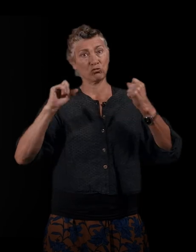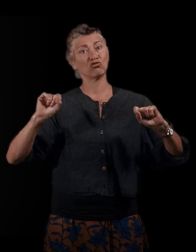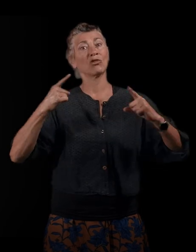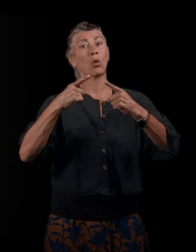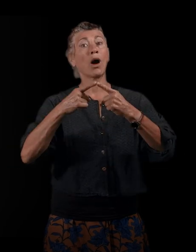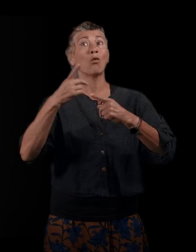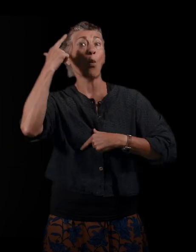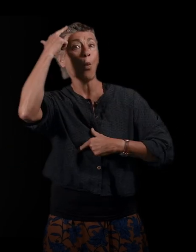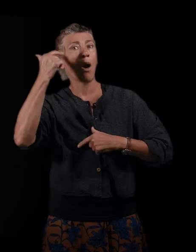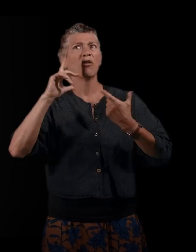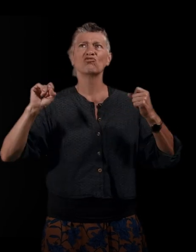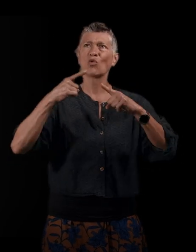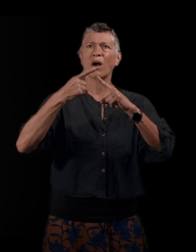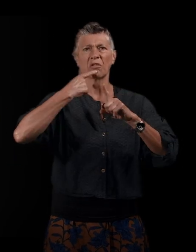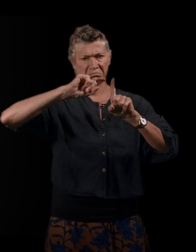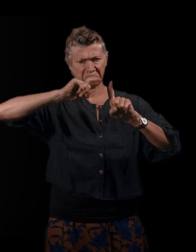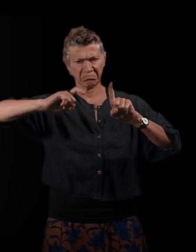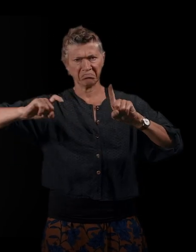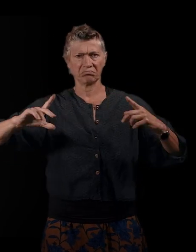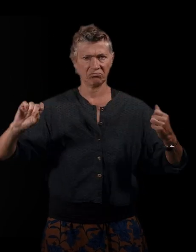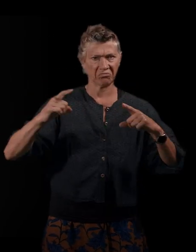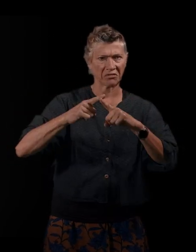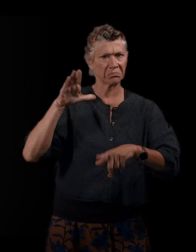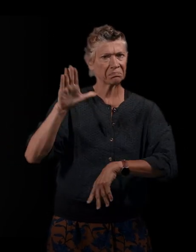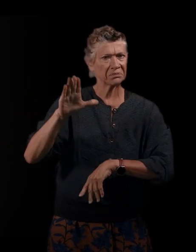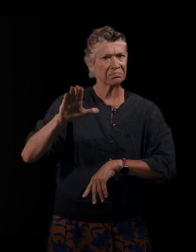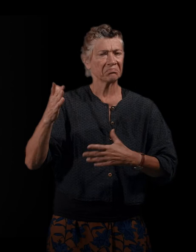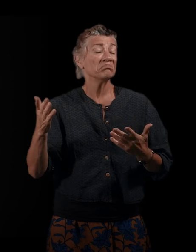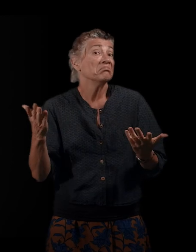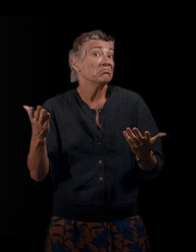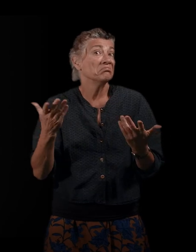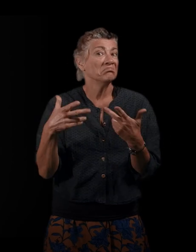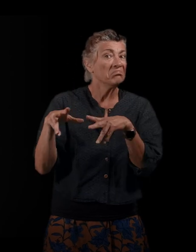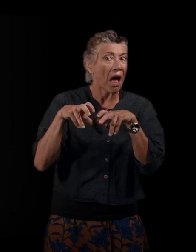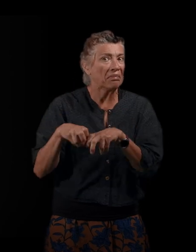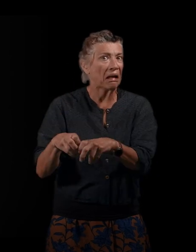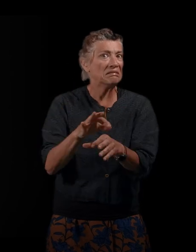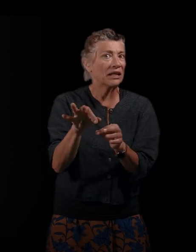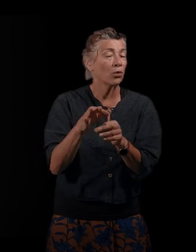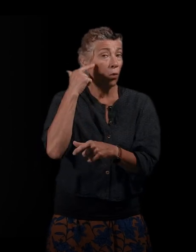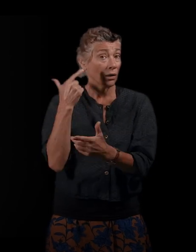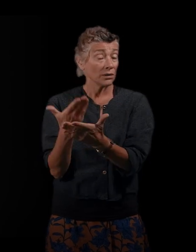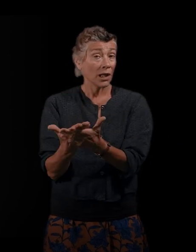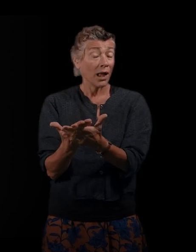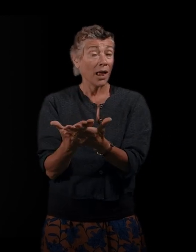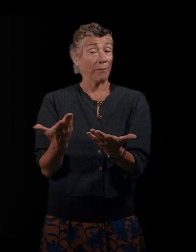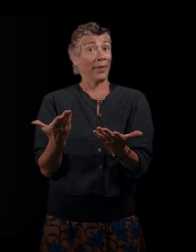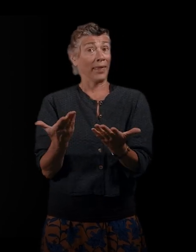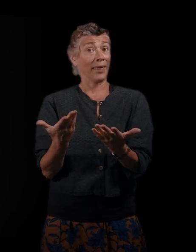des statistiques, des cartes et des outils d'analyse du territoire. Et en fait, on a l'impression que cette étude a été beaucoup